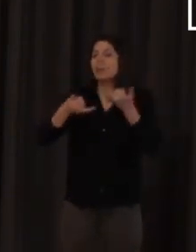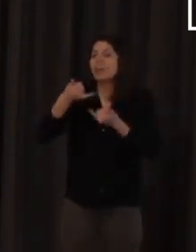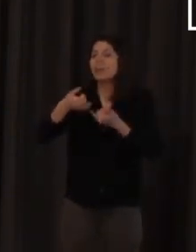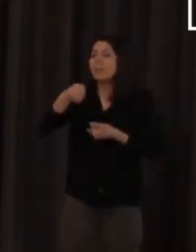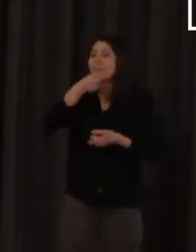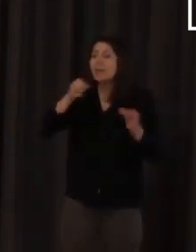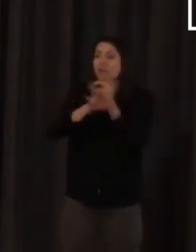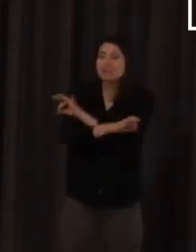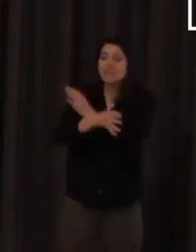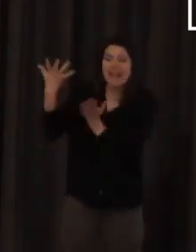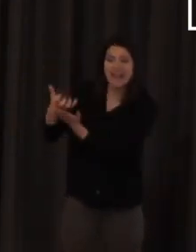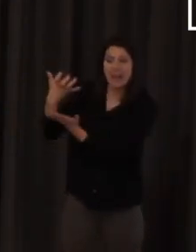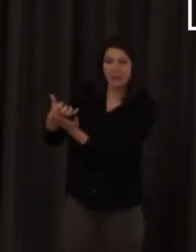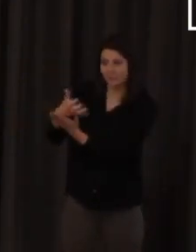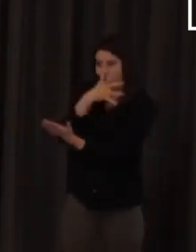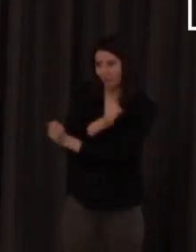ahora